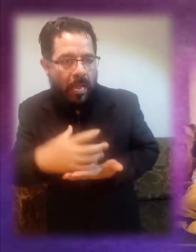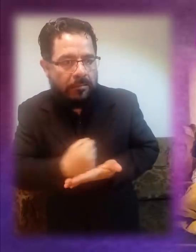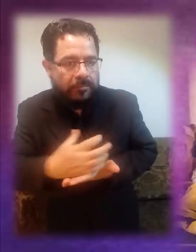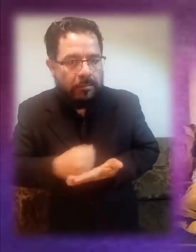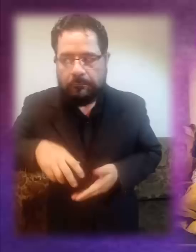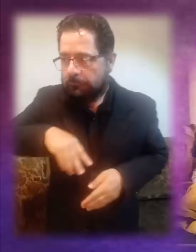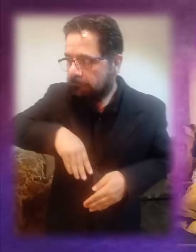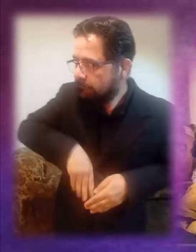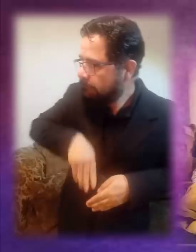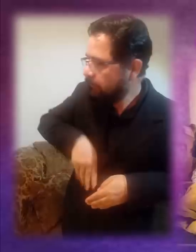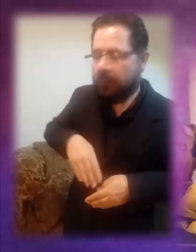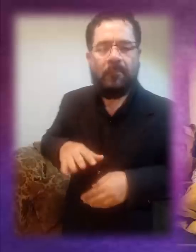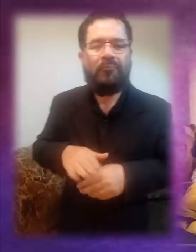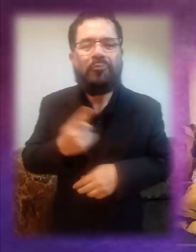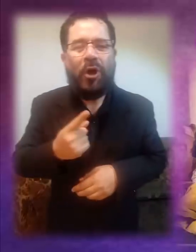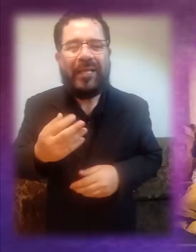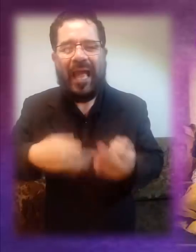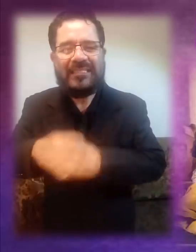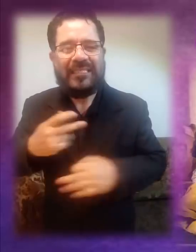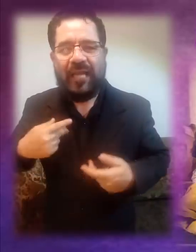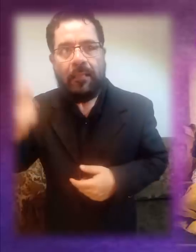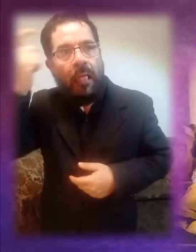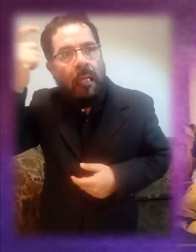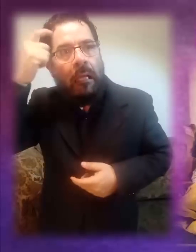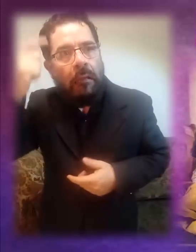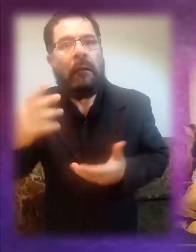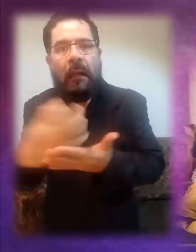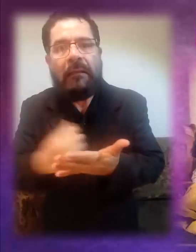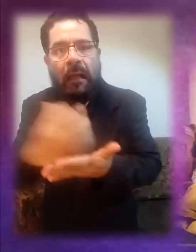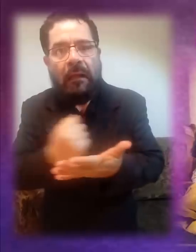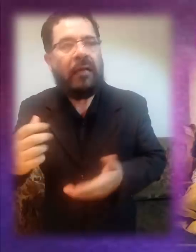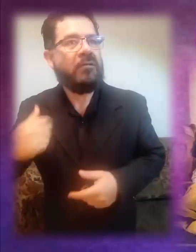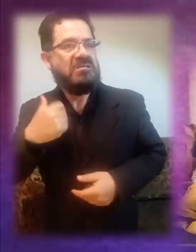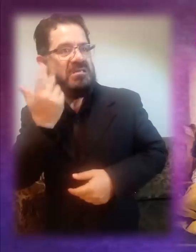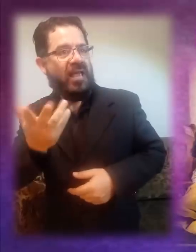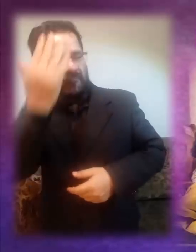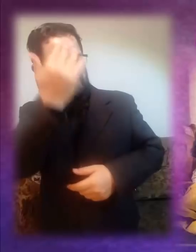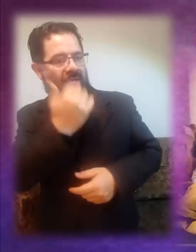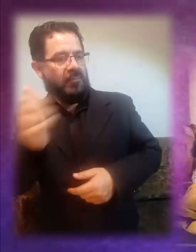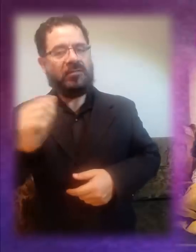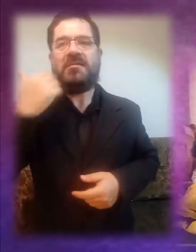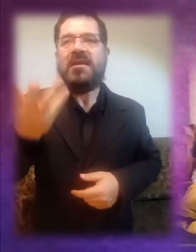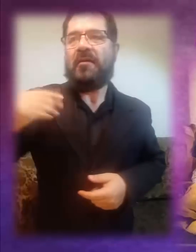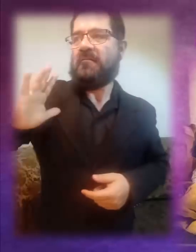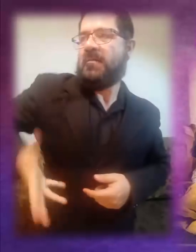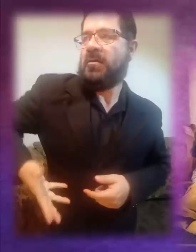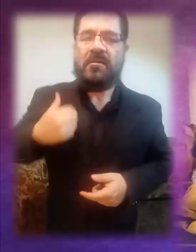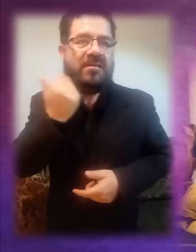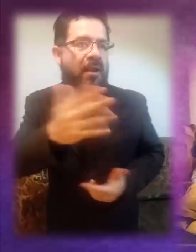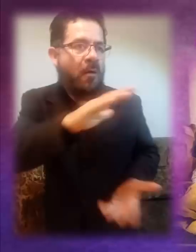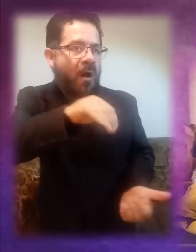ganancia. Estamos en un ambiente en el cual lo decisivo es ganar, adquirir prestigio y bienestar,